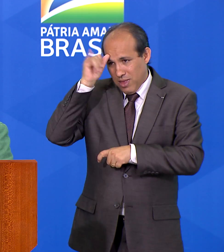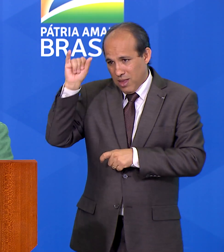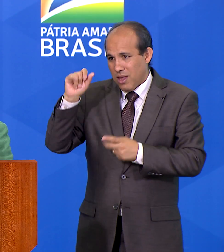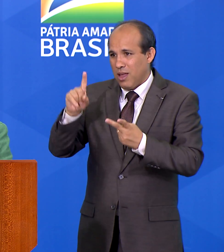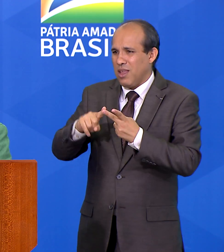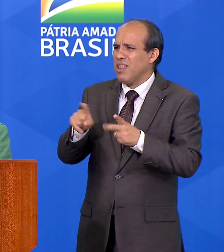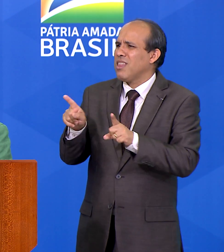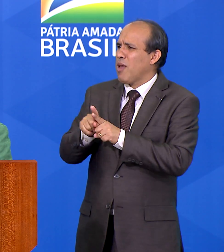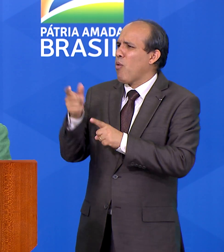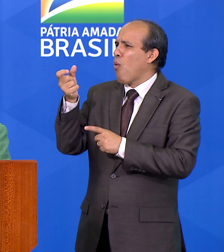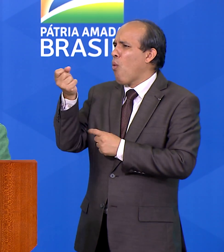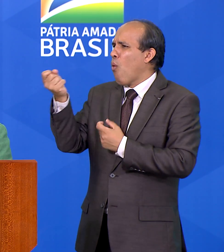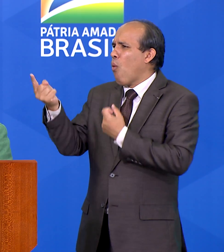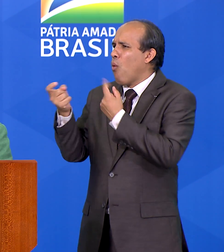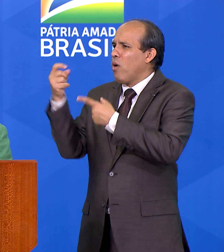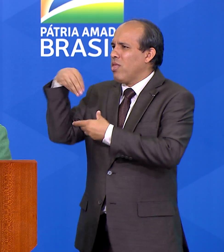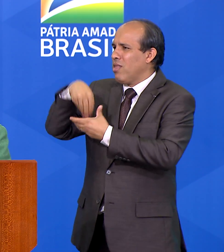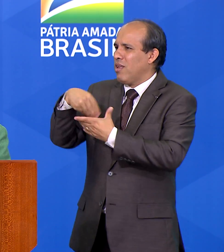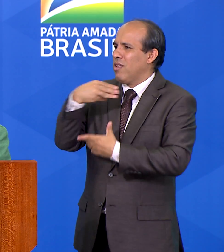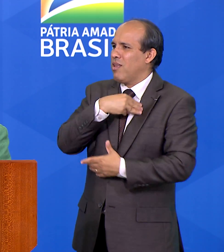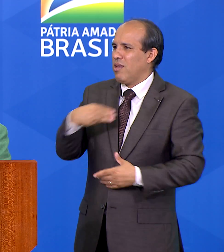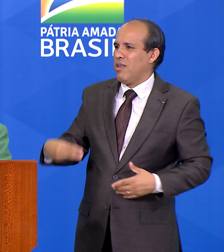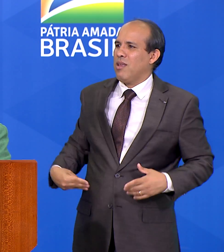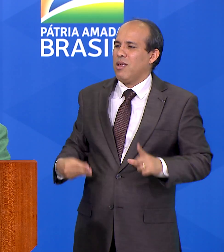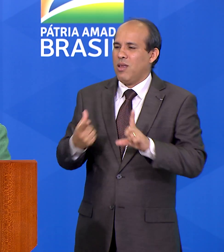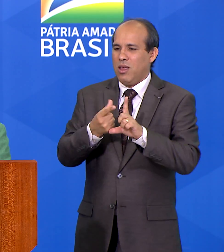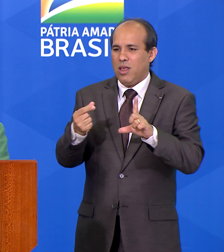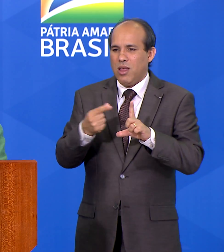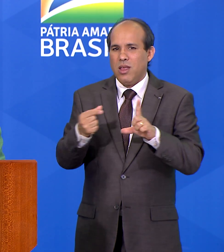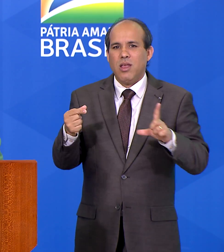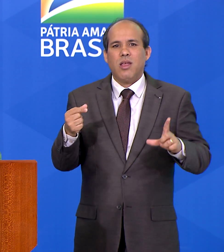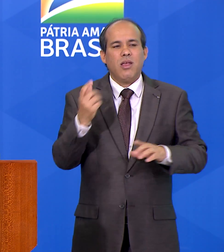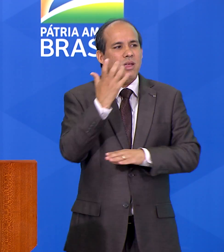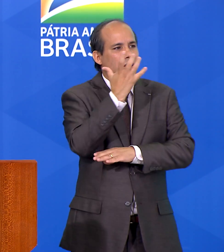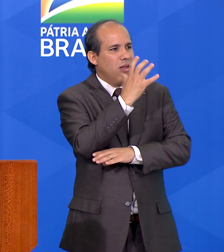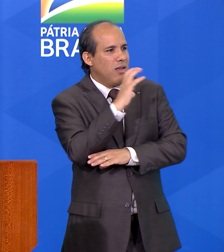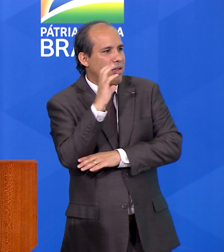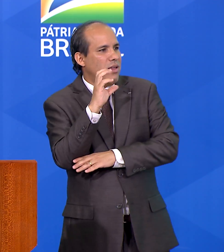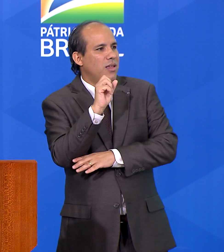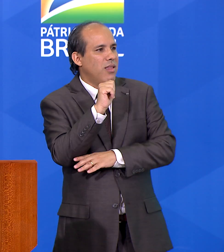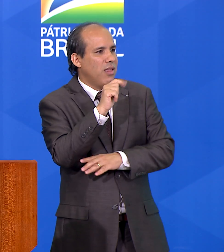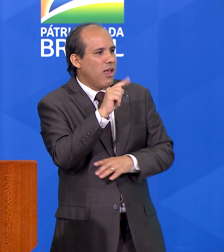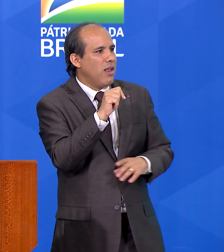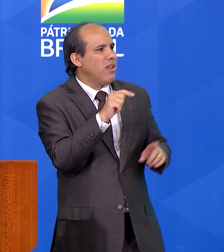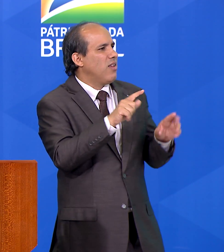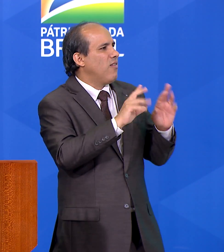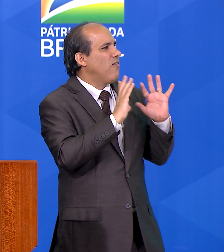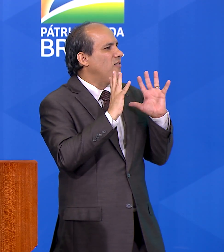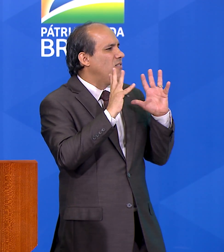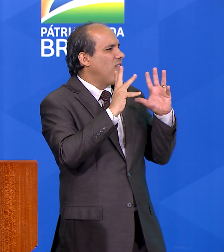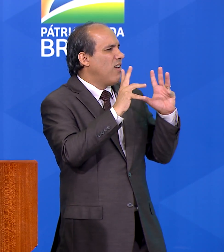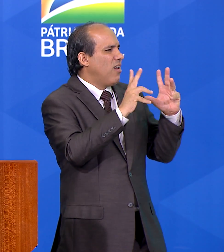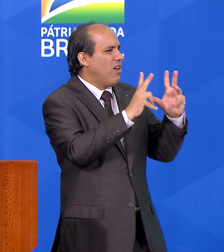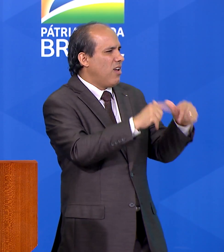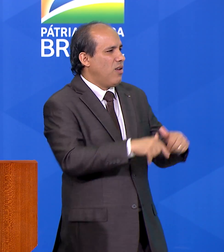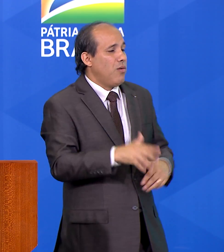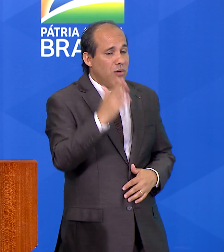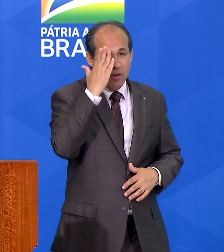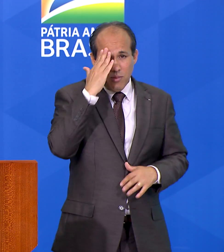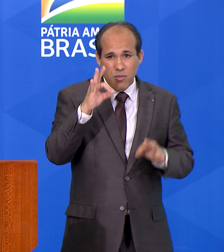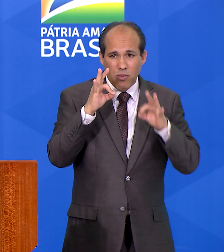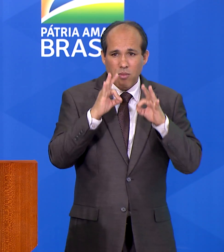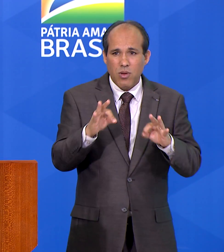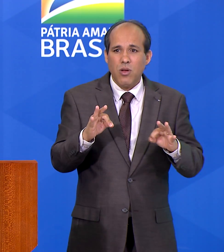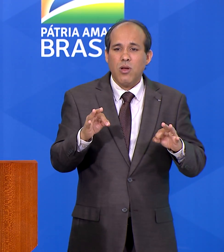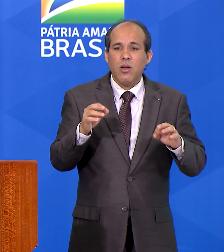de energia, ciência e tecnologia, meio ambiente e na SAI. Temos convicção que nossos recursos naturais,